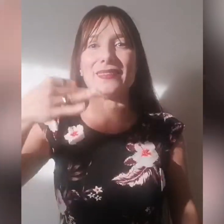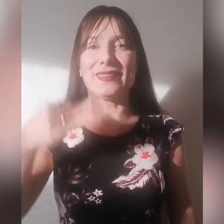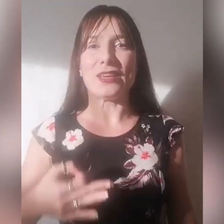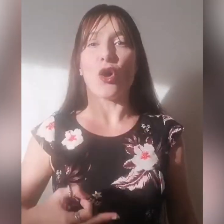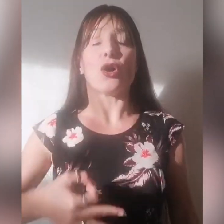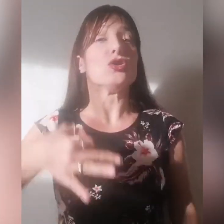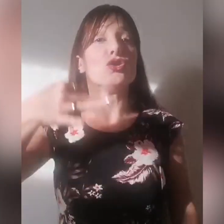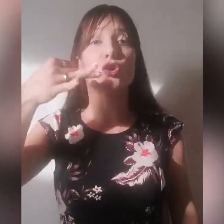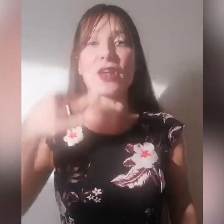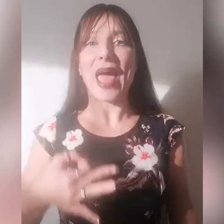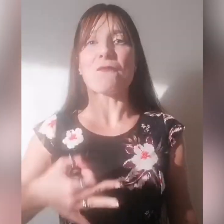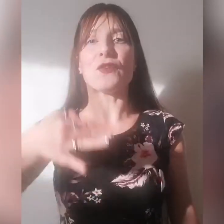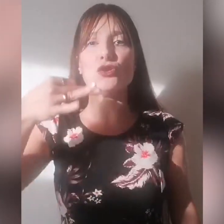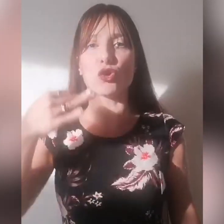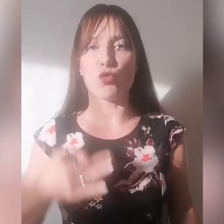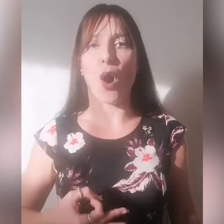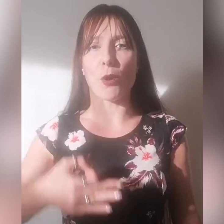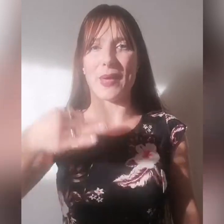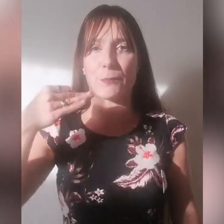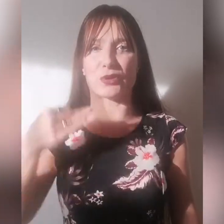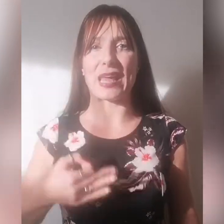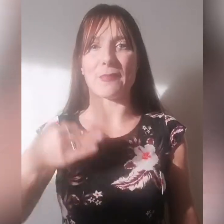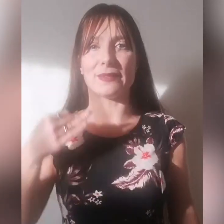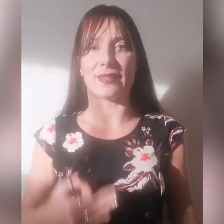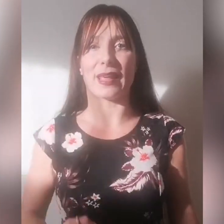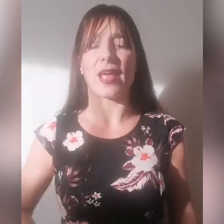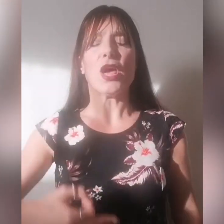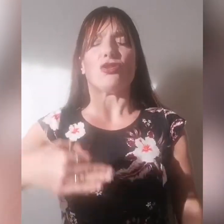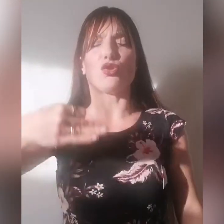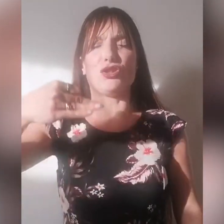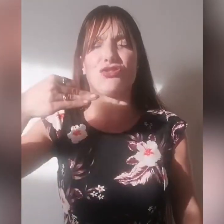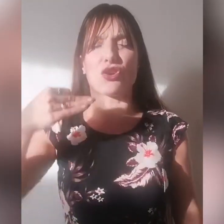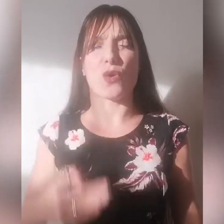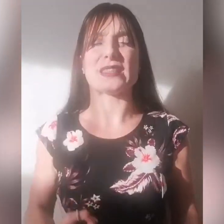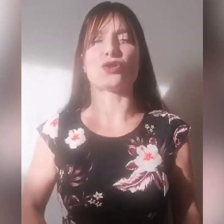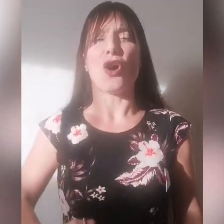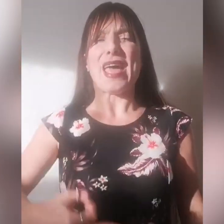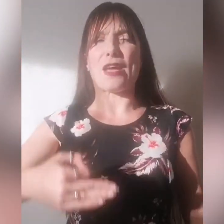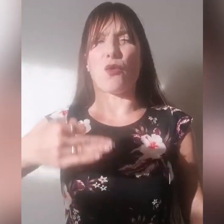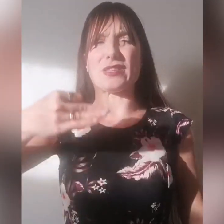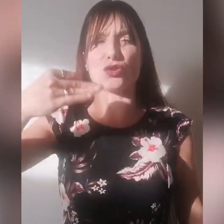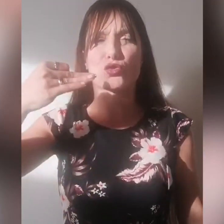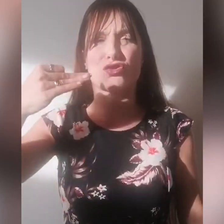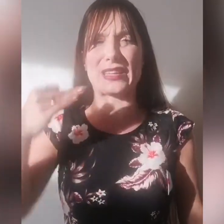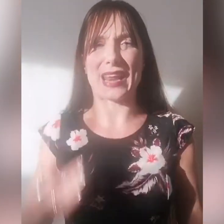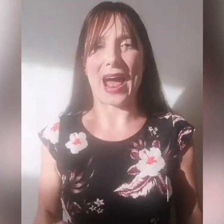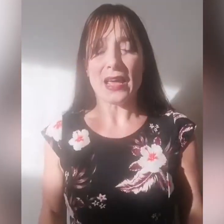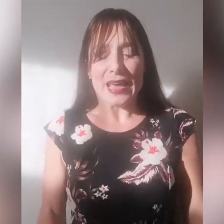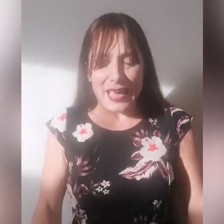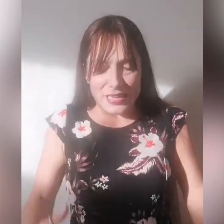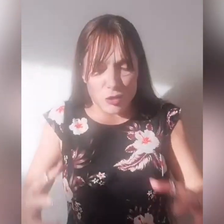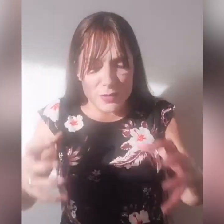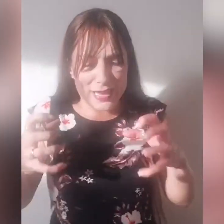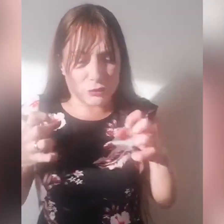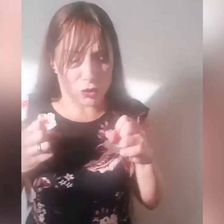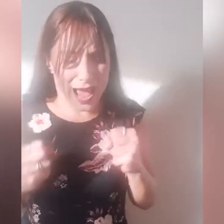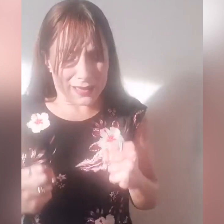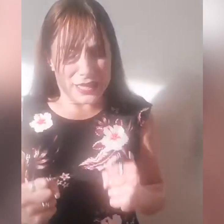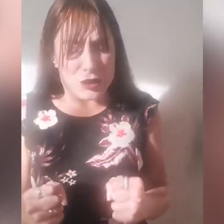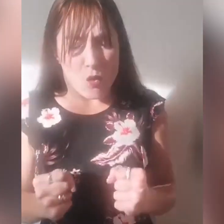Dio non è figlio d'uomo per poter mentire, tu dici questo e questo succederà e io mi metto là in